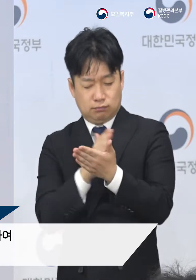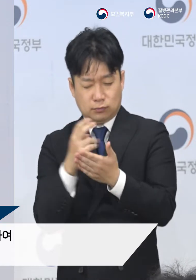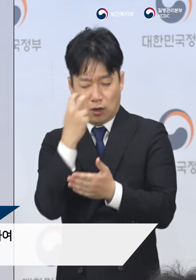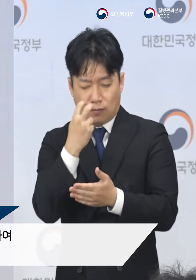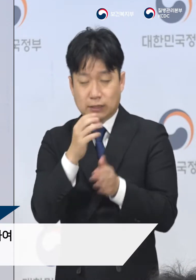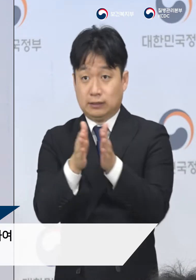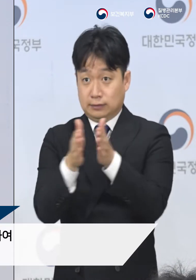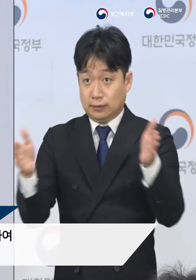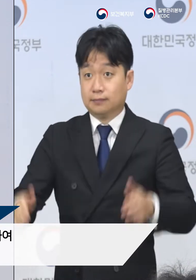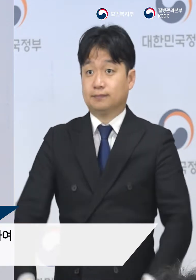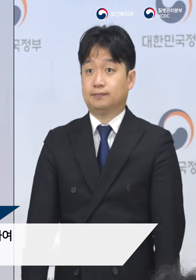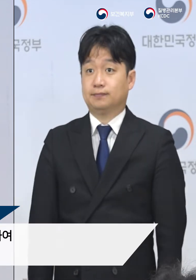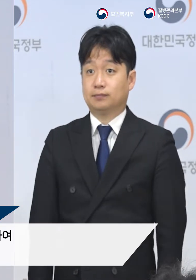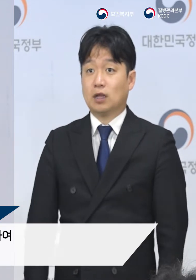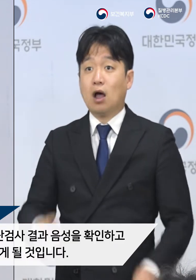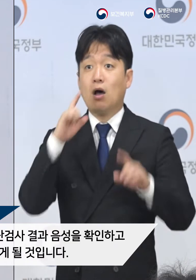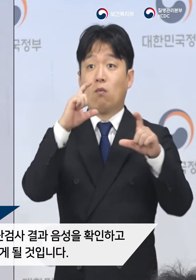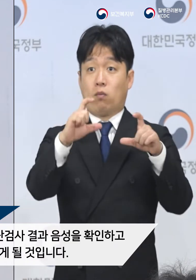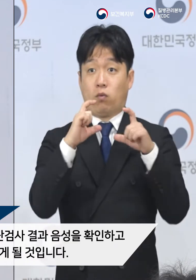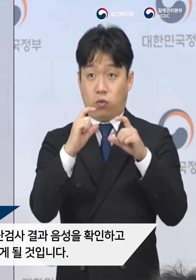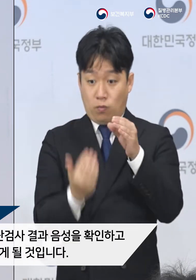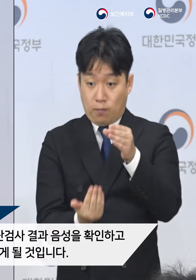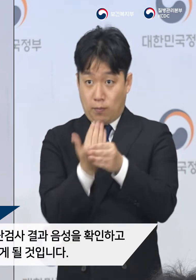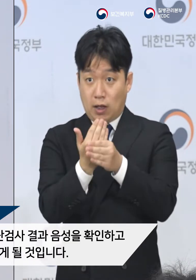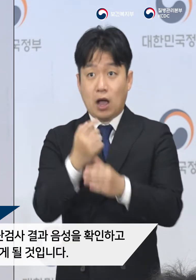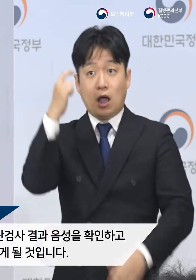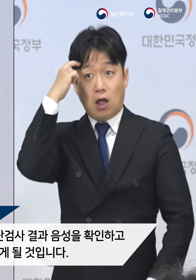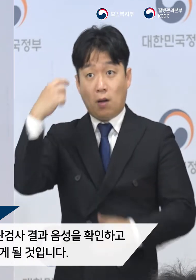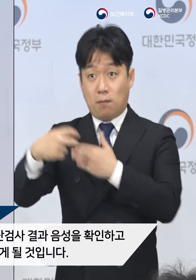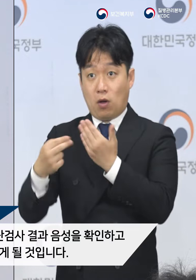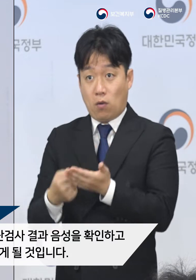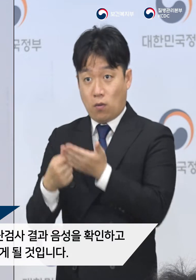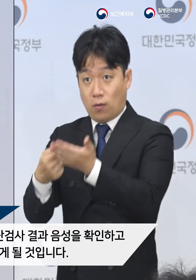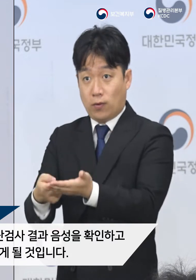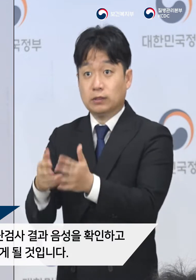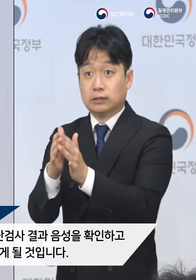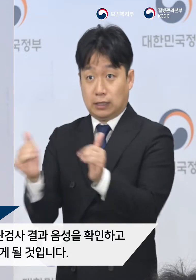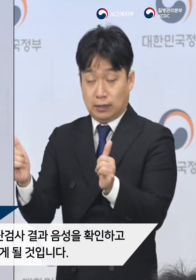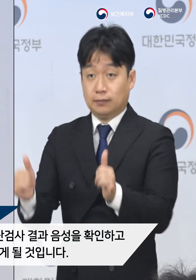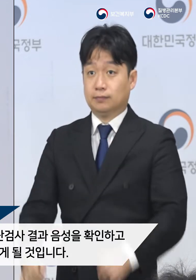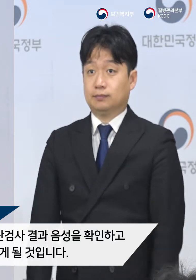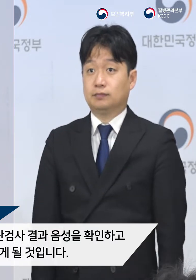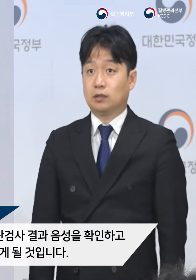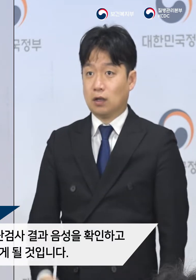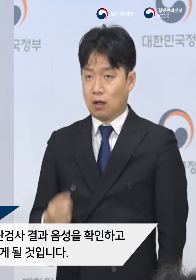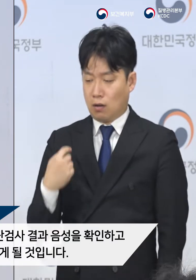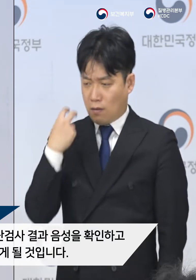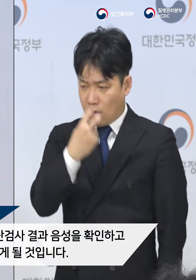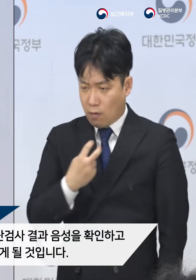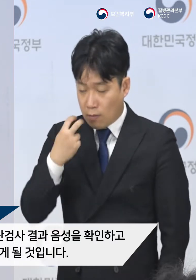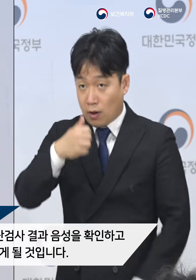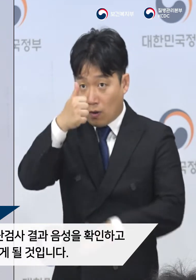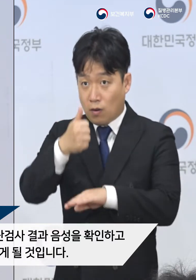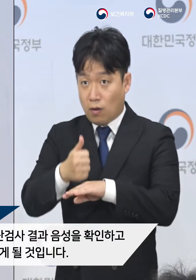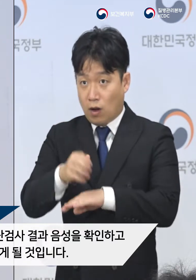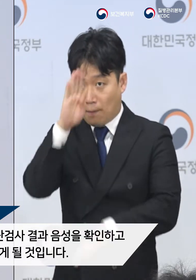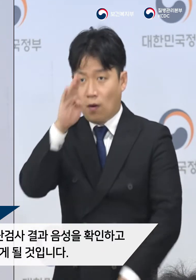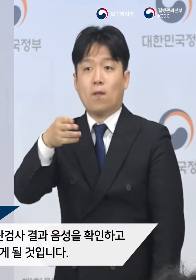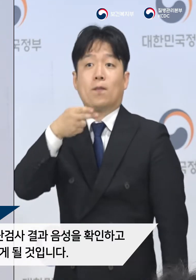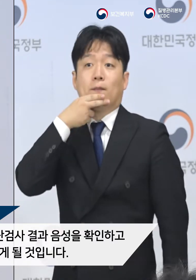실시할 것입니다. 확진 환자가 발생한 정신병동에 있던 입원 환자는 진단검사 결과